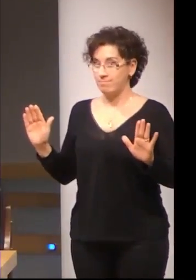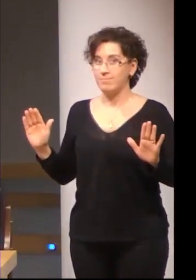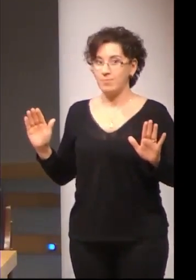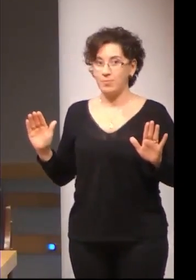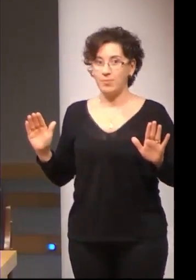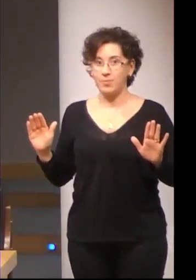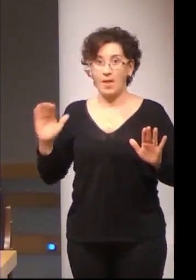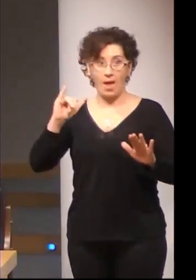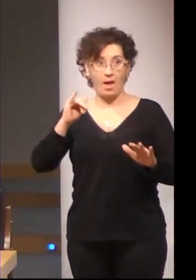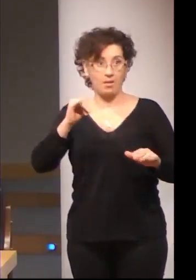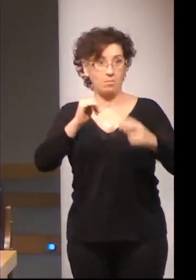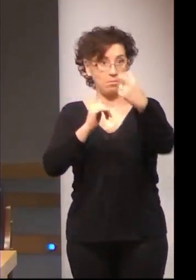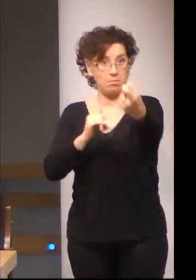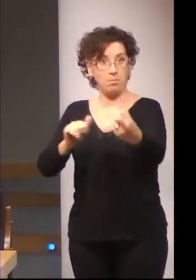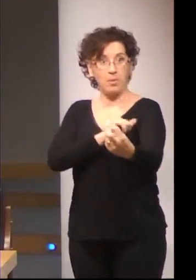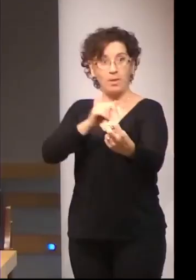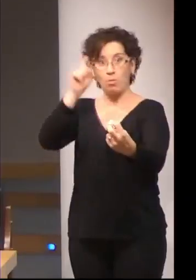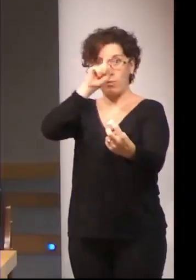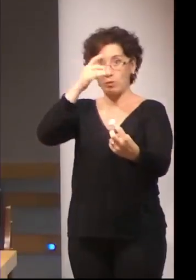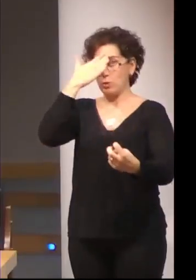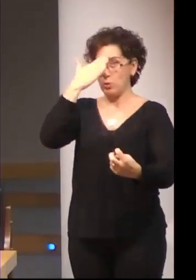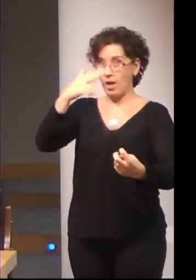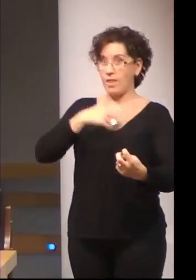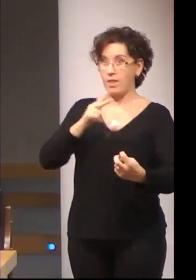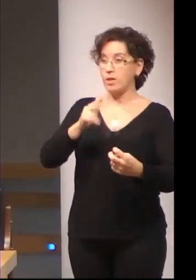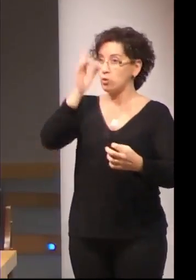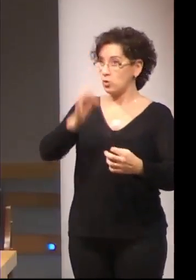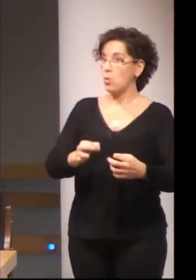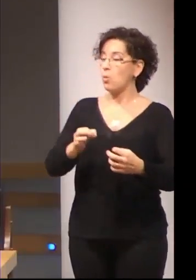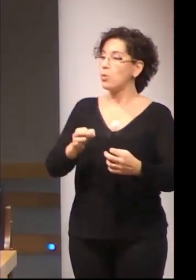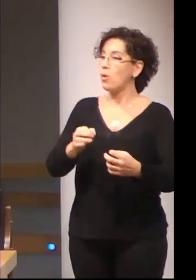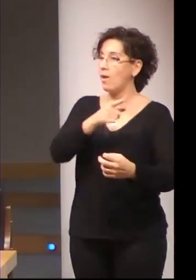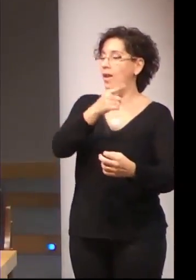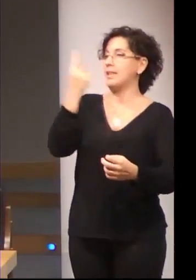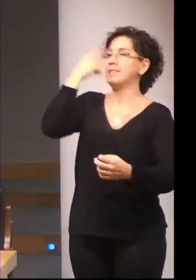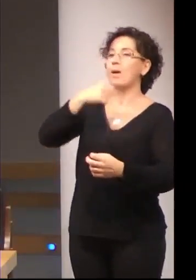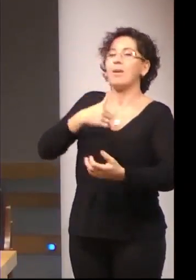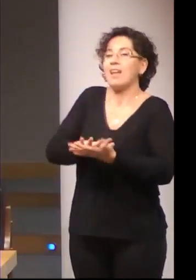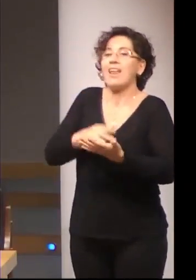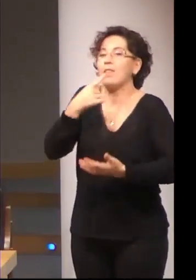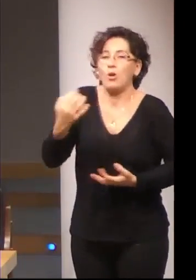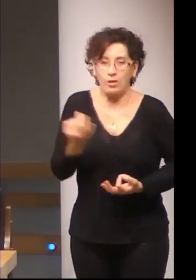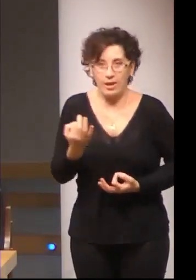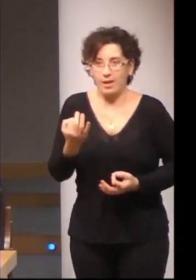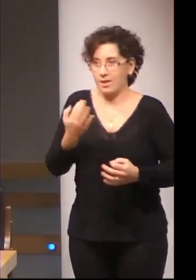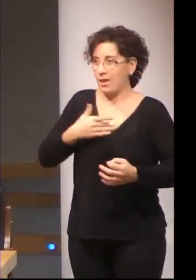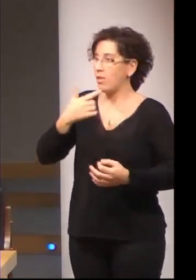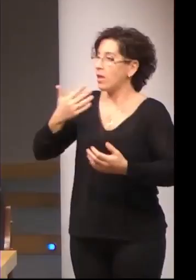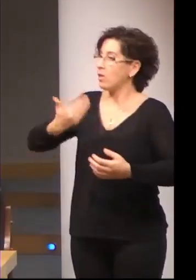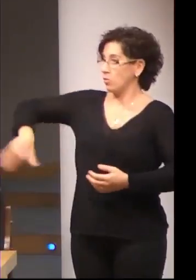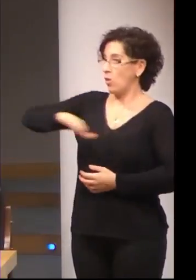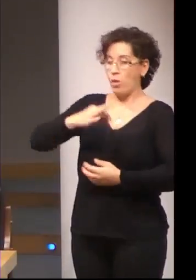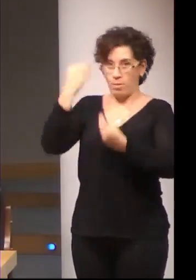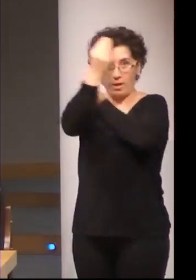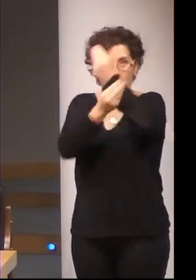profesor titular de Derecho, que yo creo que es interesante que hagamos una reflexión conjunta, porque la comunidad